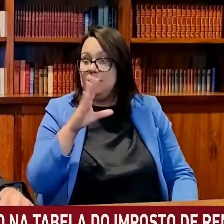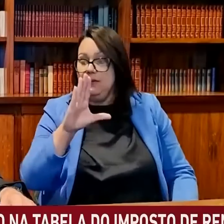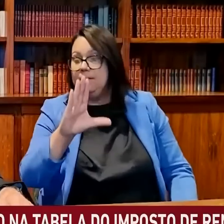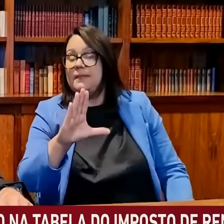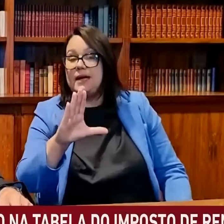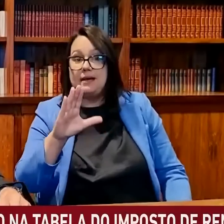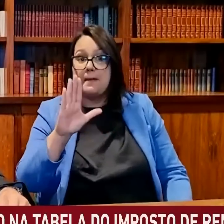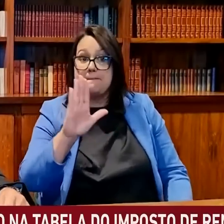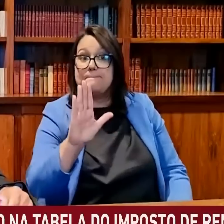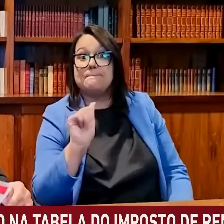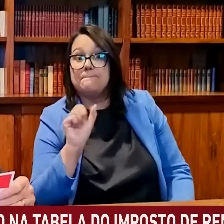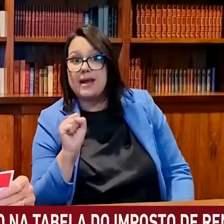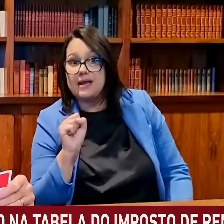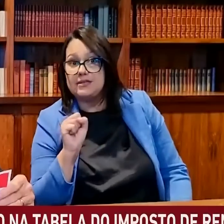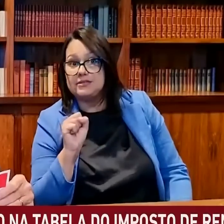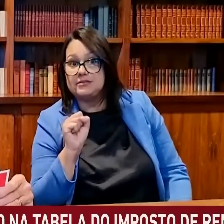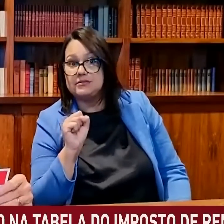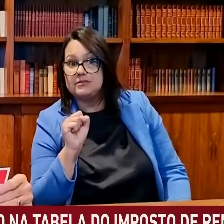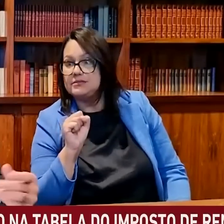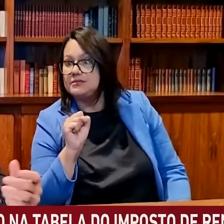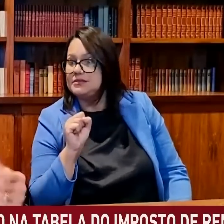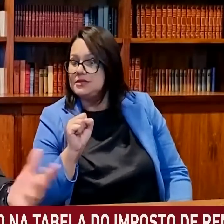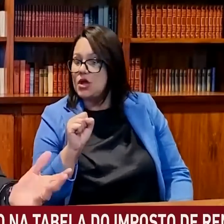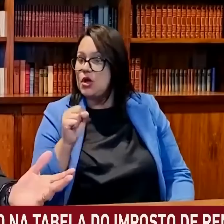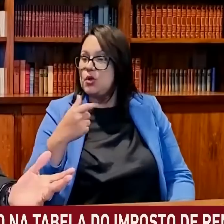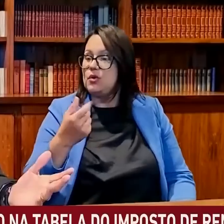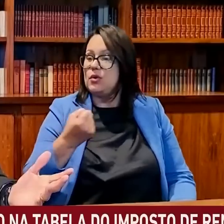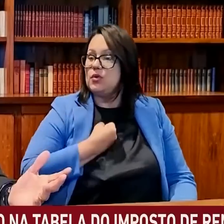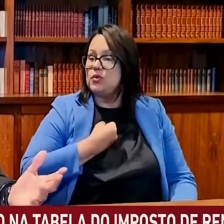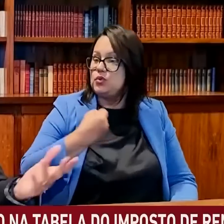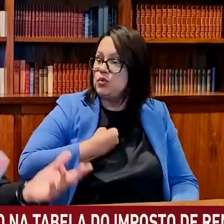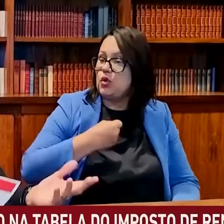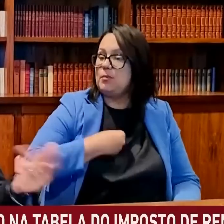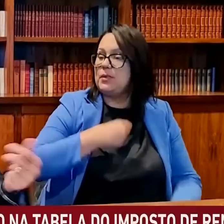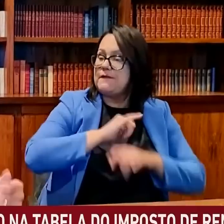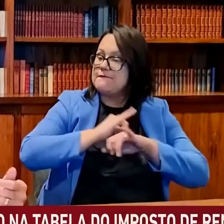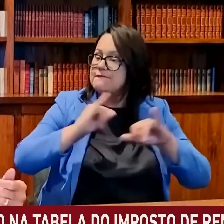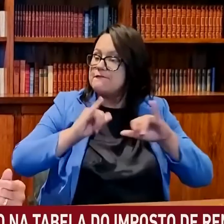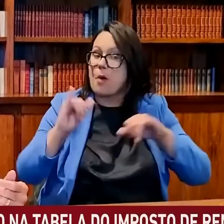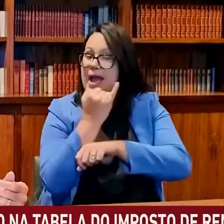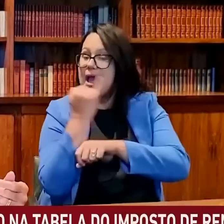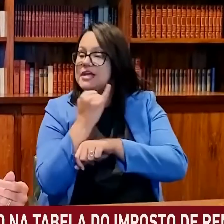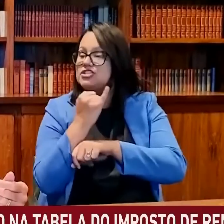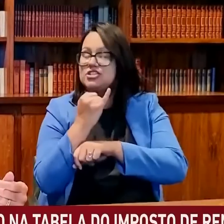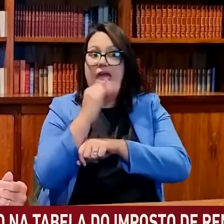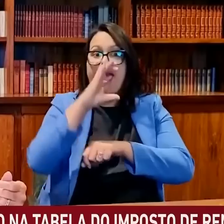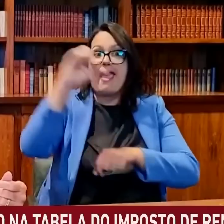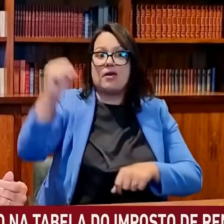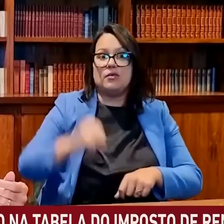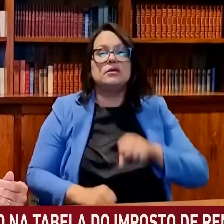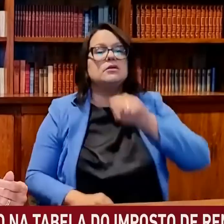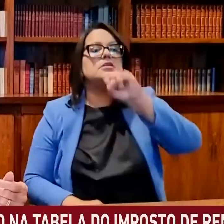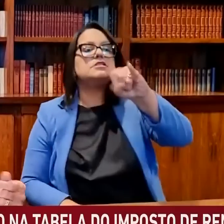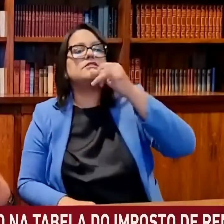tabela do imposto de renda. A proposta do presidente Bolsonaro surgiu em 2018 durante a campanha, dizendo que